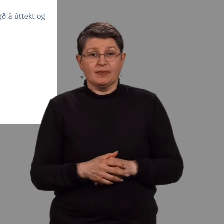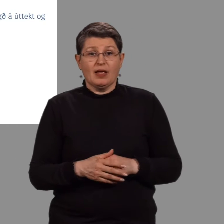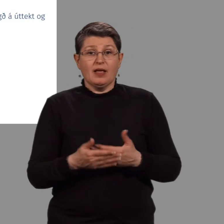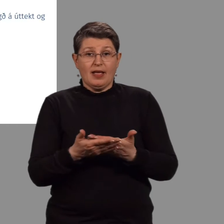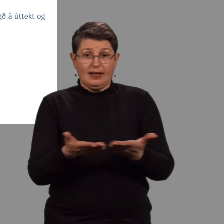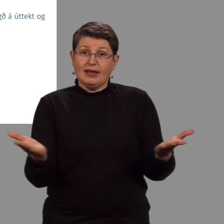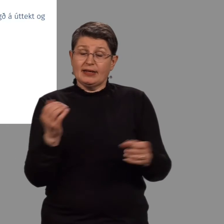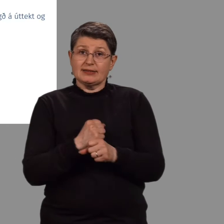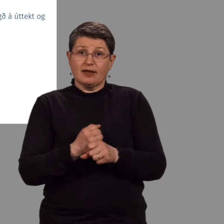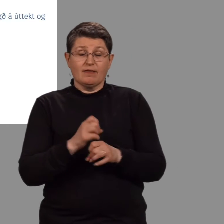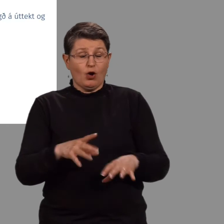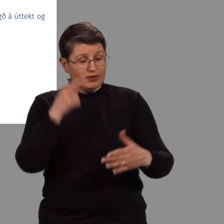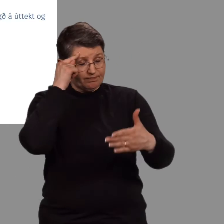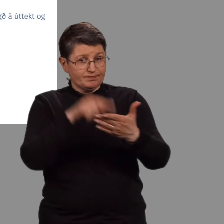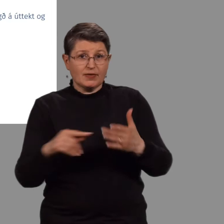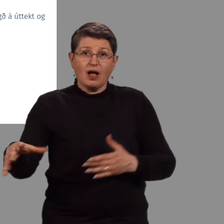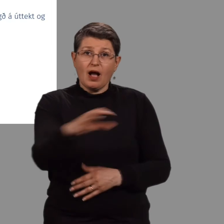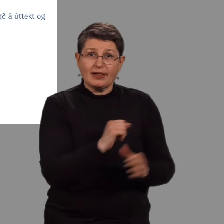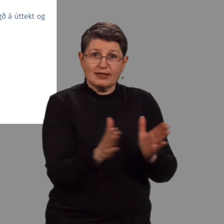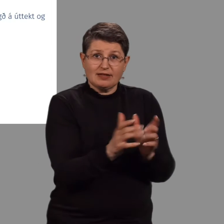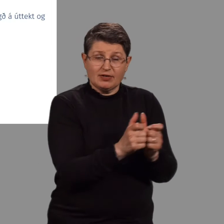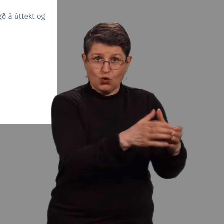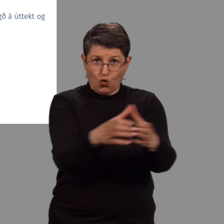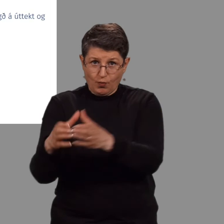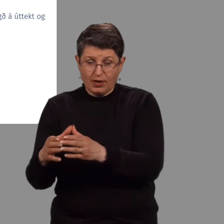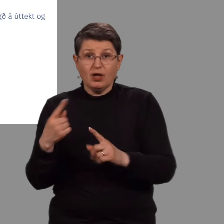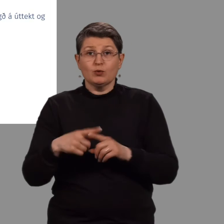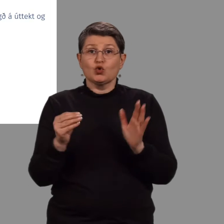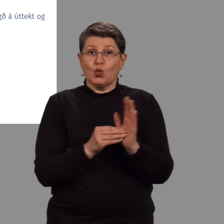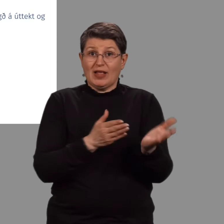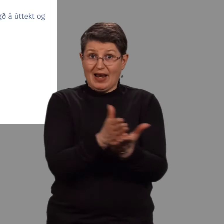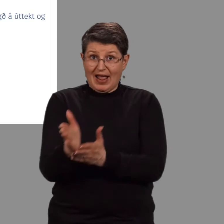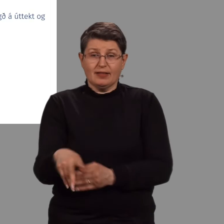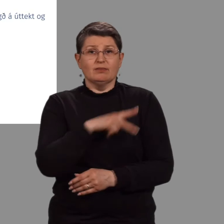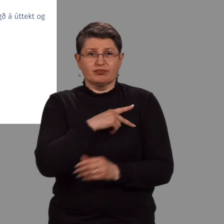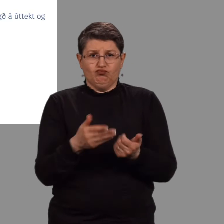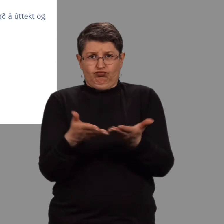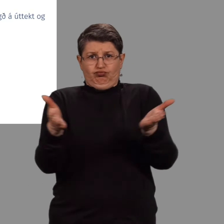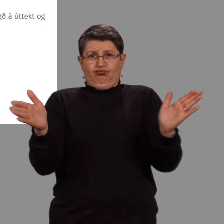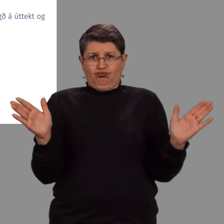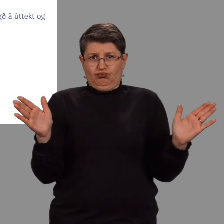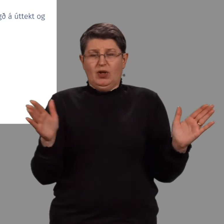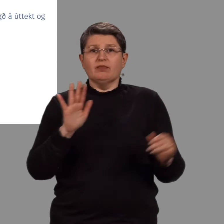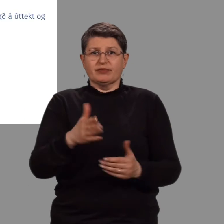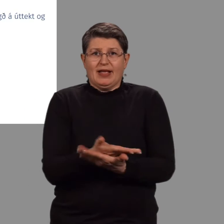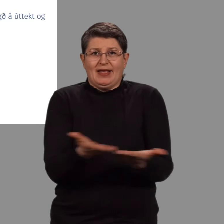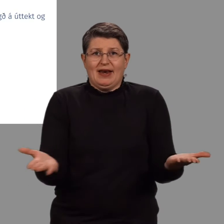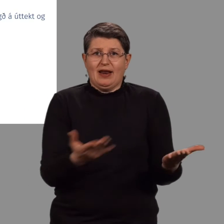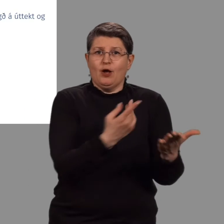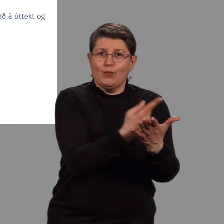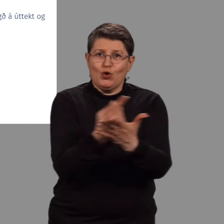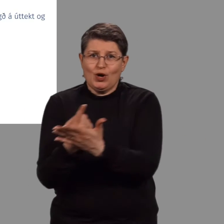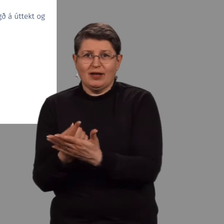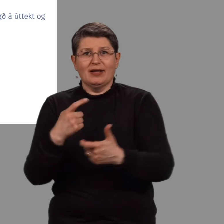menningastofnuna miðið að öllum samfélagshópum og notast verðið við miðlunaleiðir sem ná til breiðshóps til að kynna valkostu